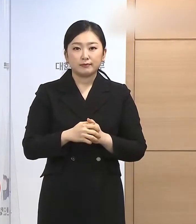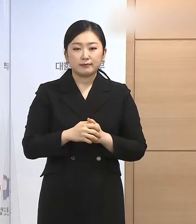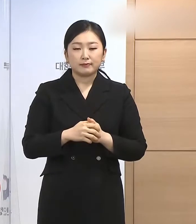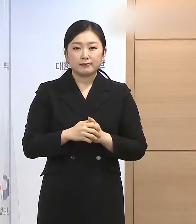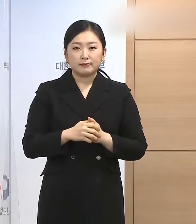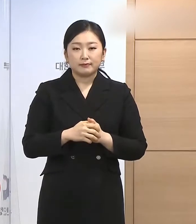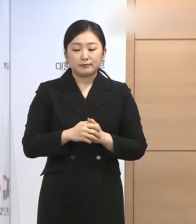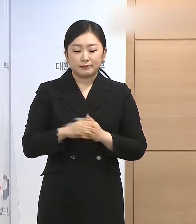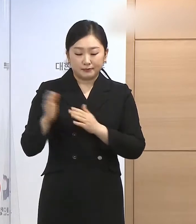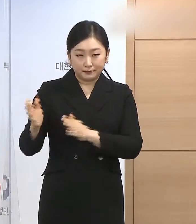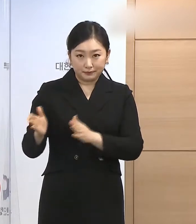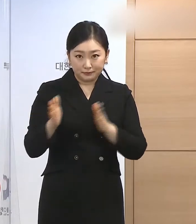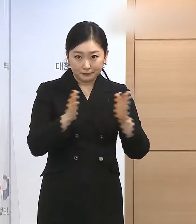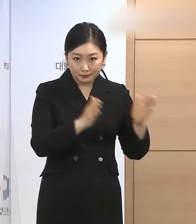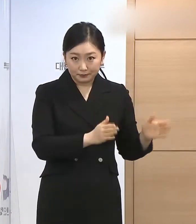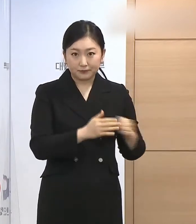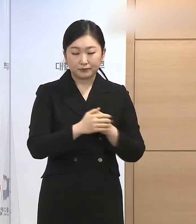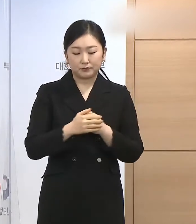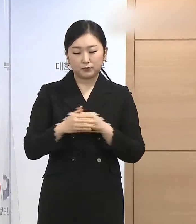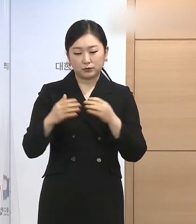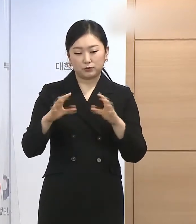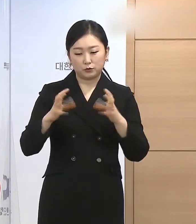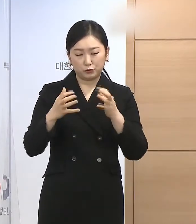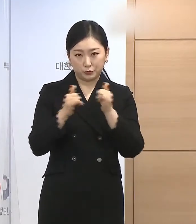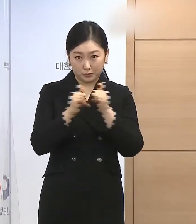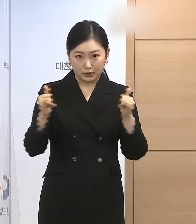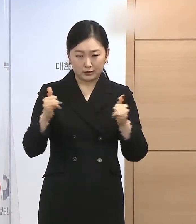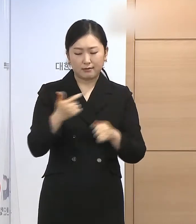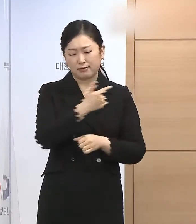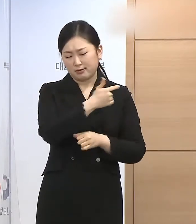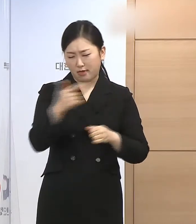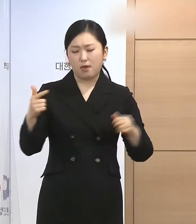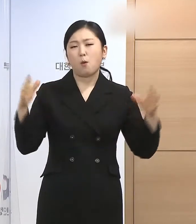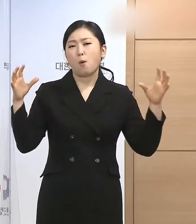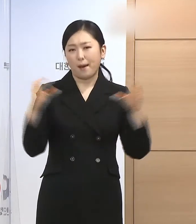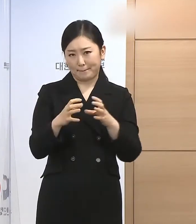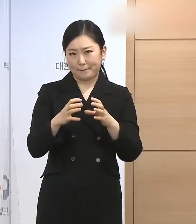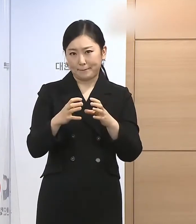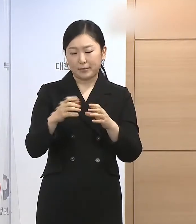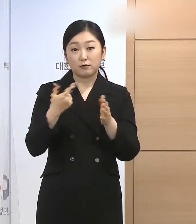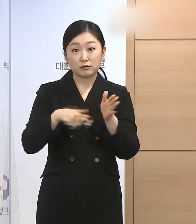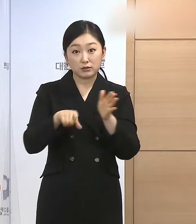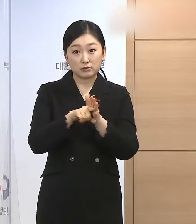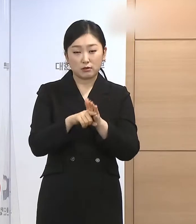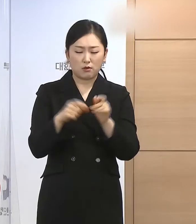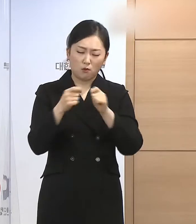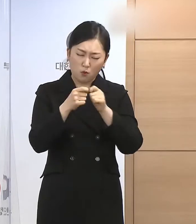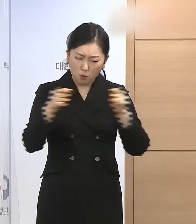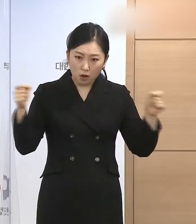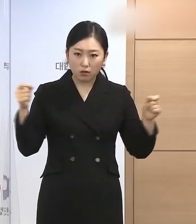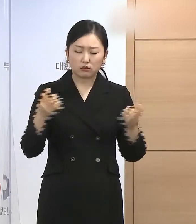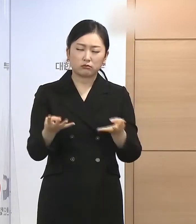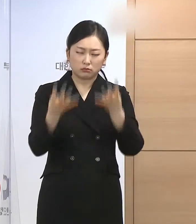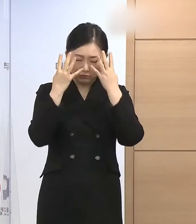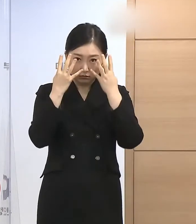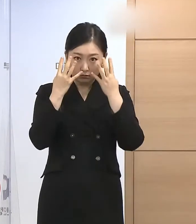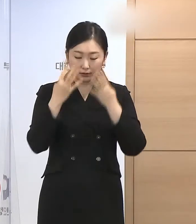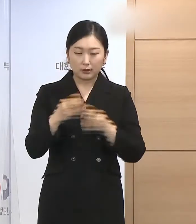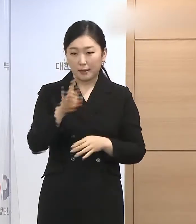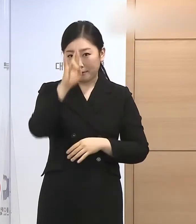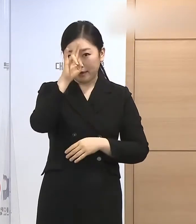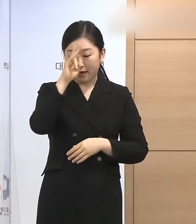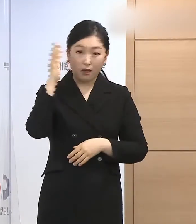다음으로 국민 대하업의 관점에서 장기간 징역형을 집행 중인 박근혜 전